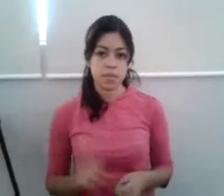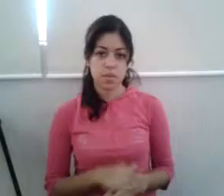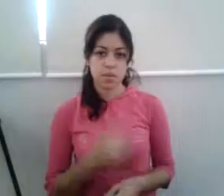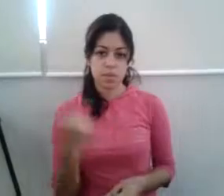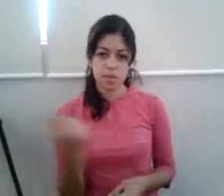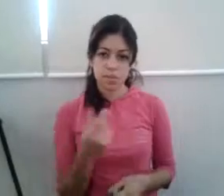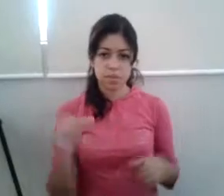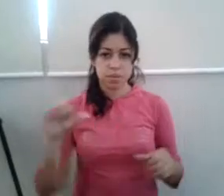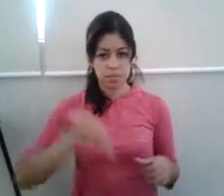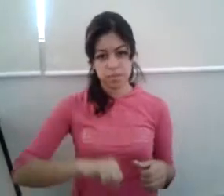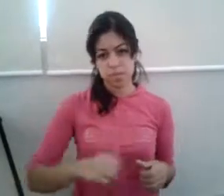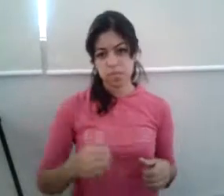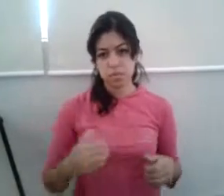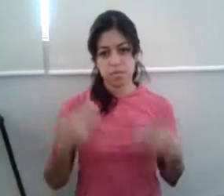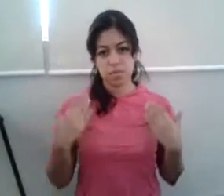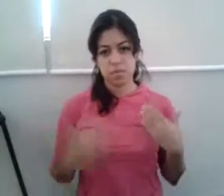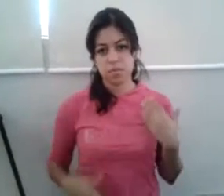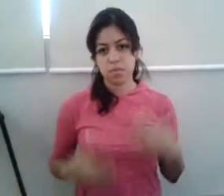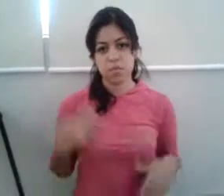cansado, trabajo mío venir.